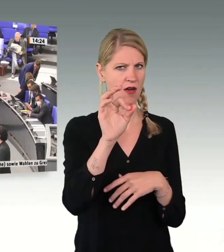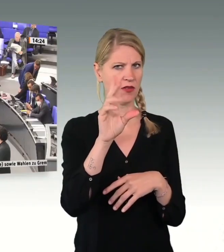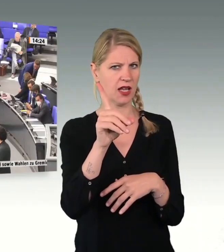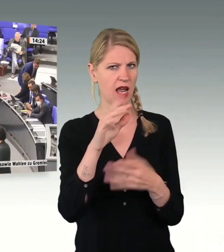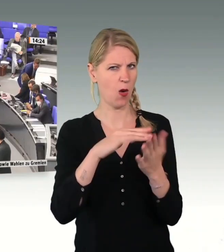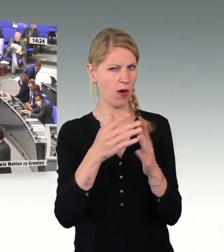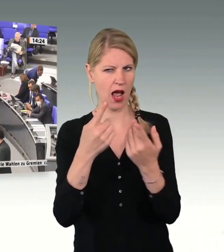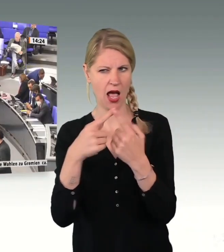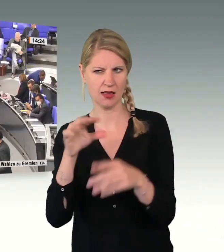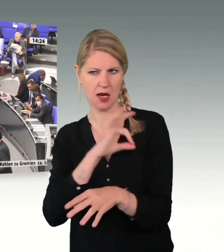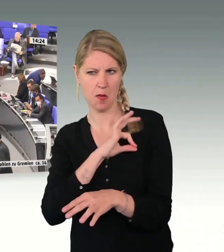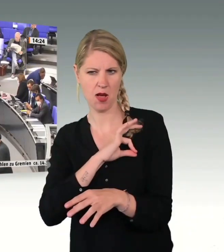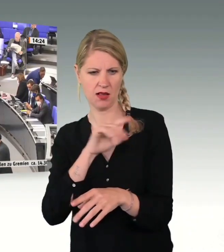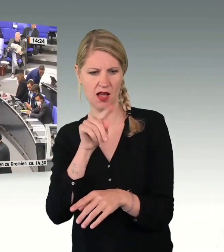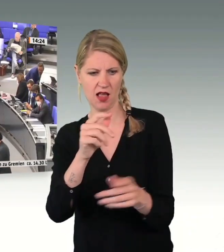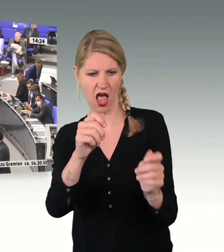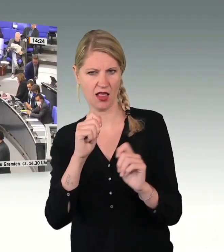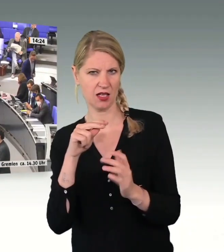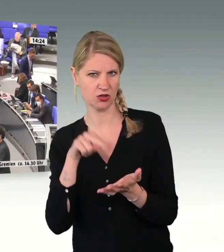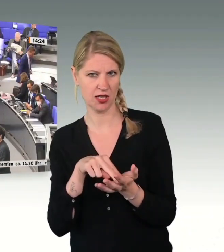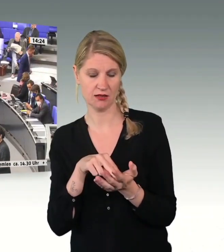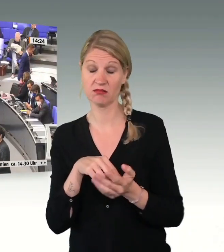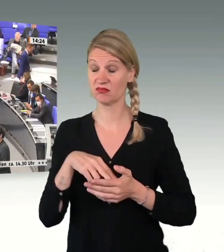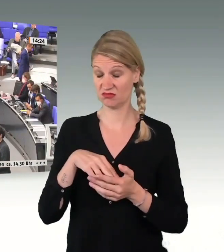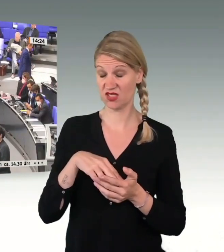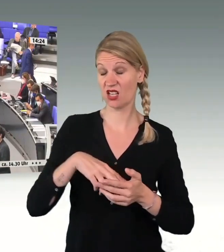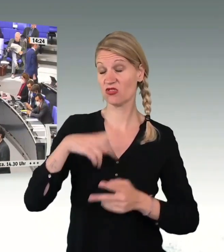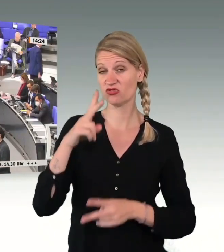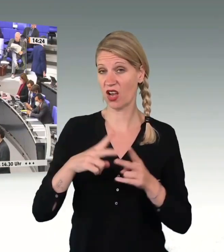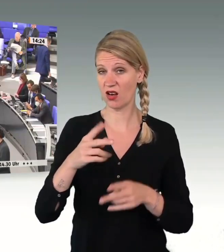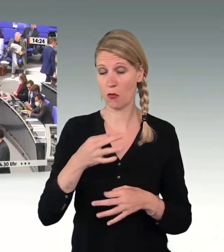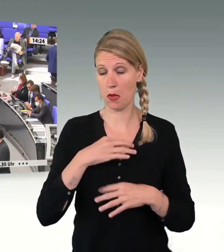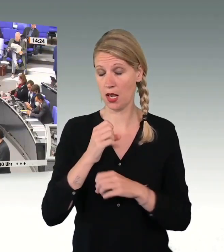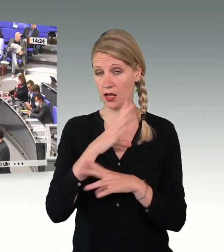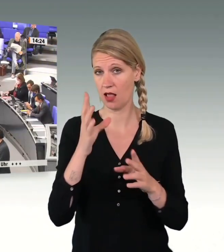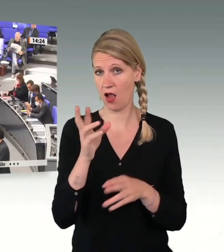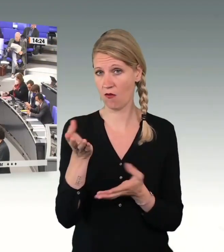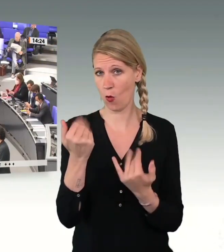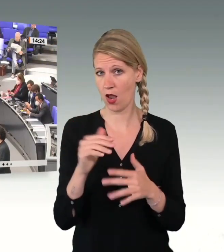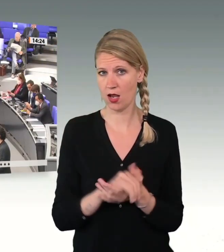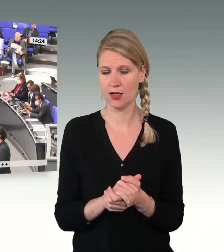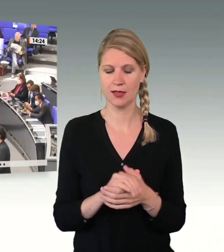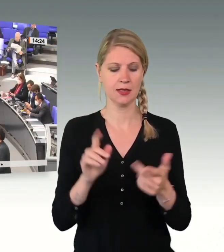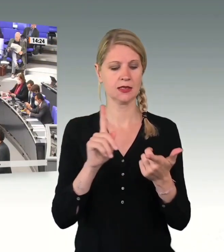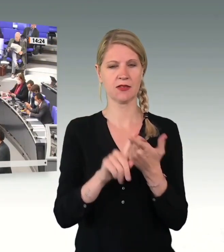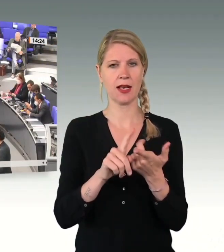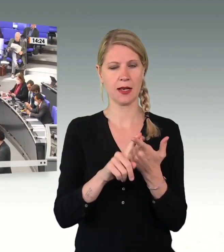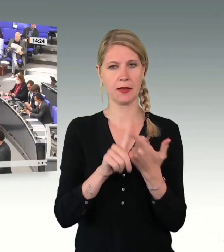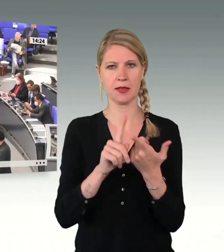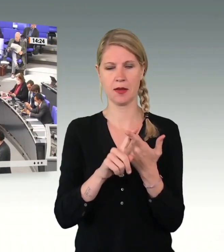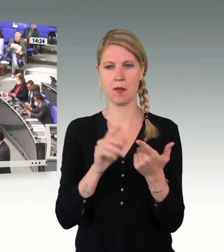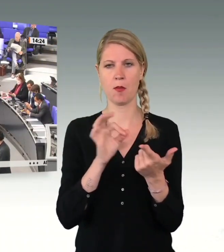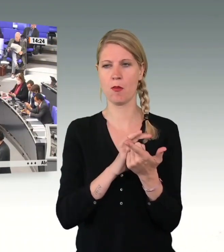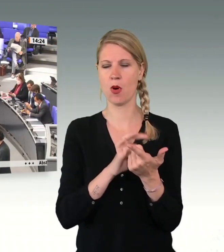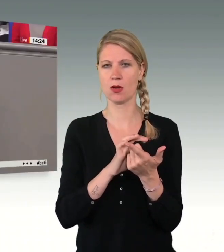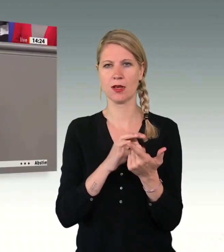Mitte an. Und das finde ich erst mal schade. Das vorab. Der zweite Punkt ist zu den Pull-Faktoren, die wir gerade gehört haben. Wir glauben doch wirklich nicht, dass die